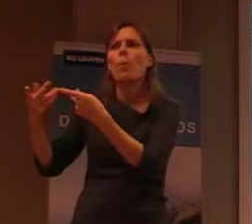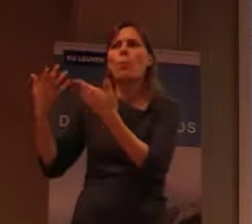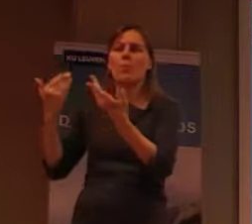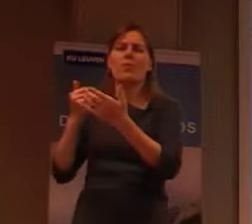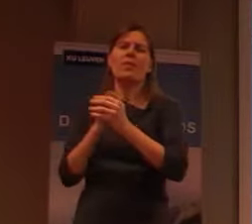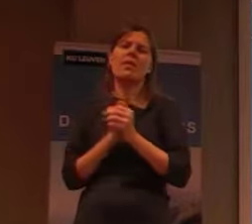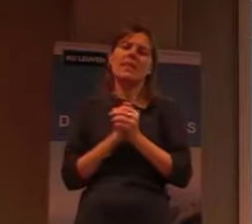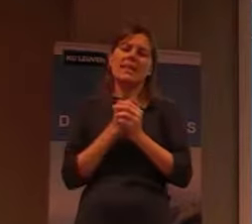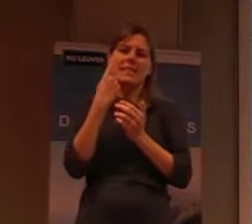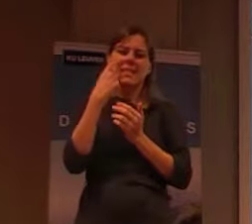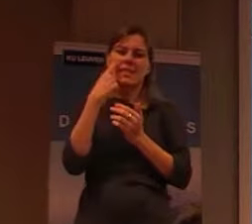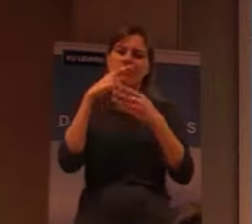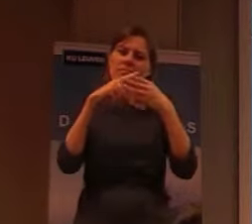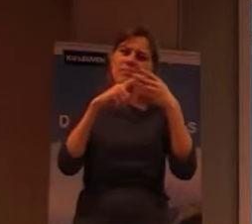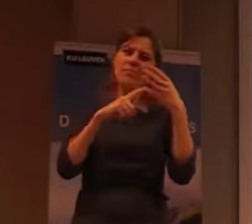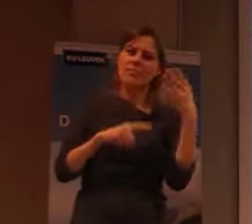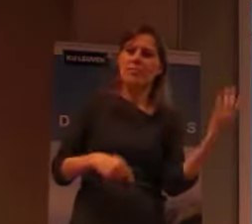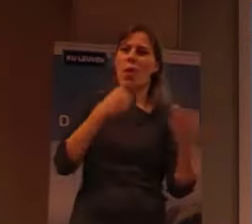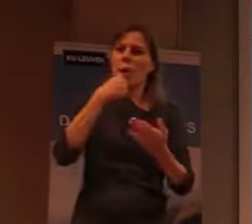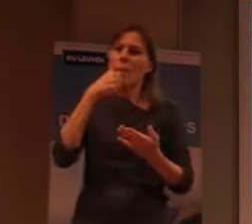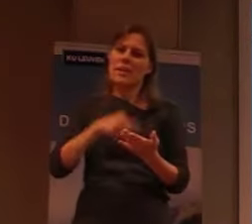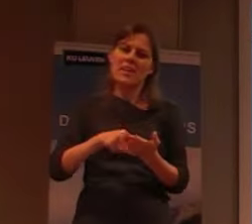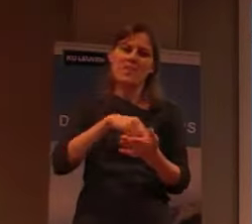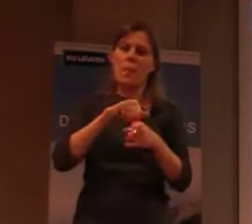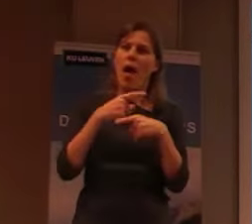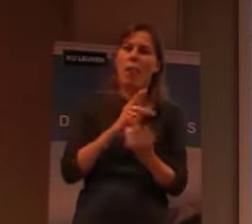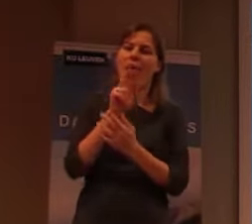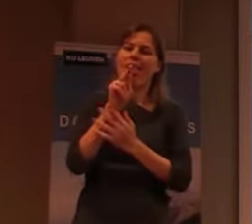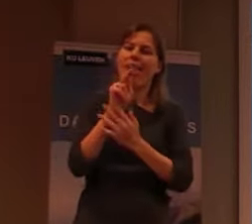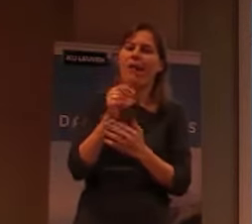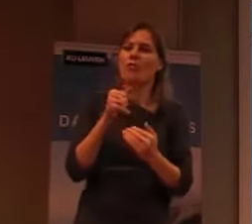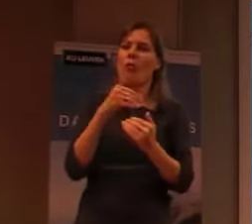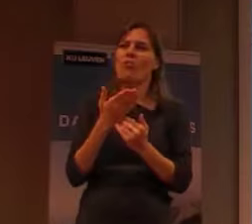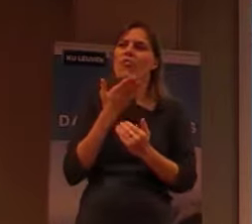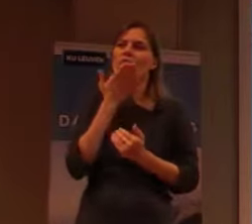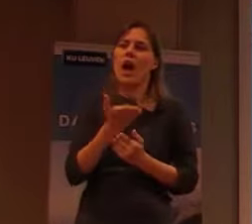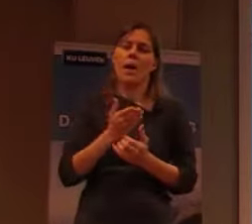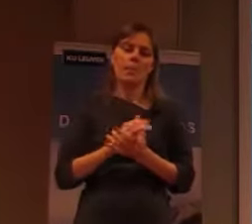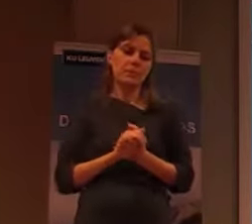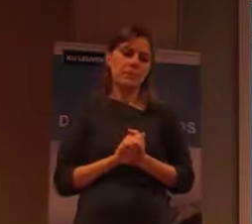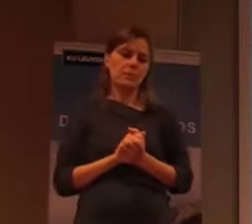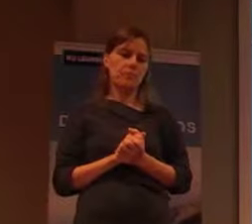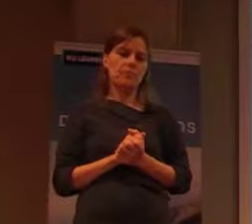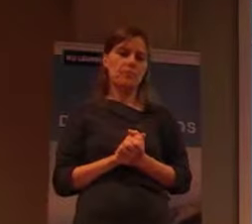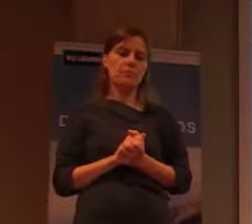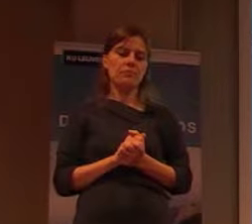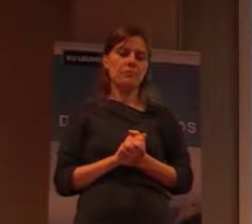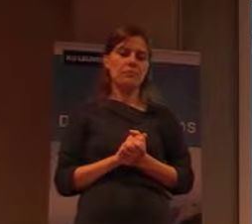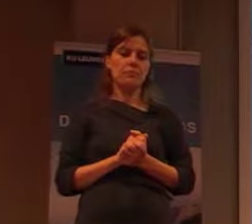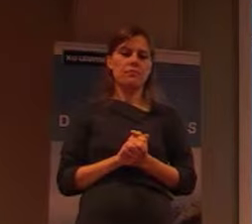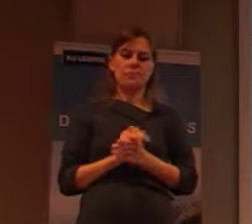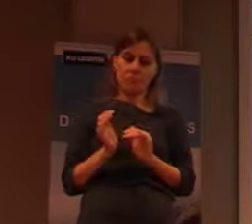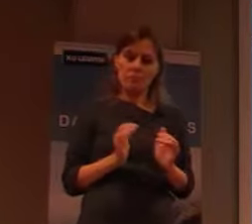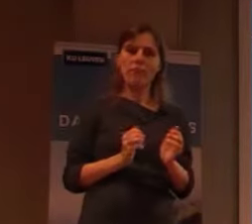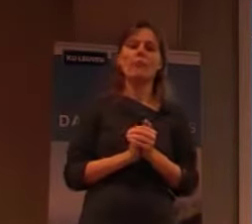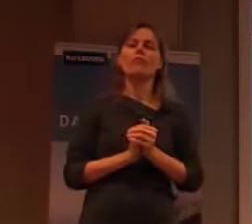krijgt eigenlijk een resum van zaken. Het andere wat ik eventjes wil naar voren brengen. Op Robben Eiland.